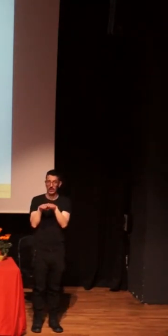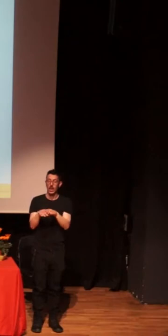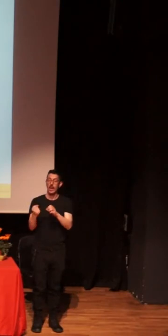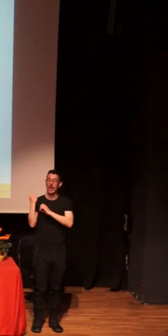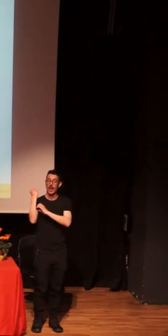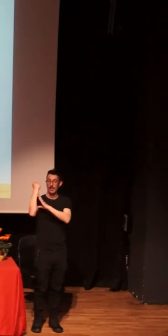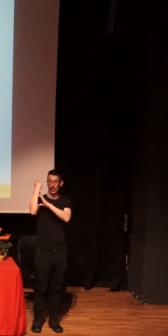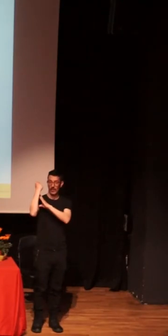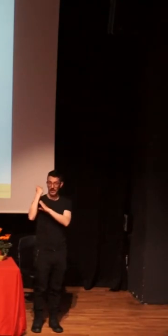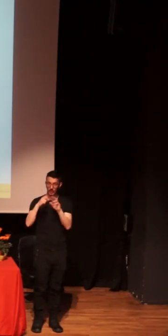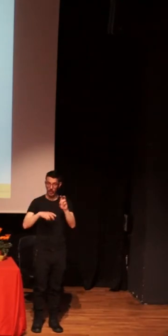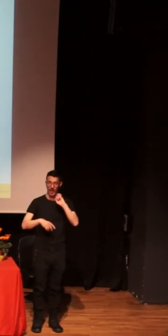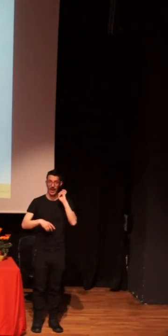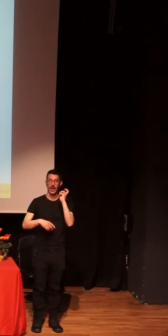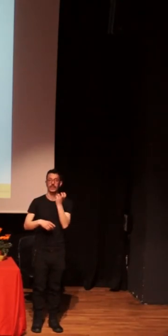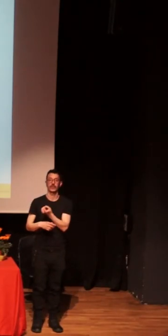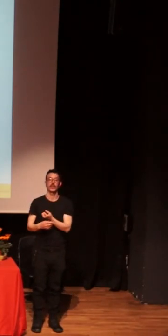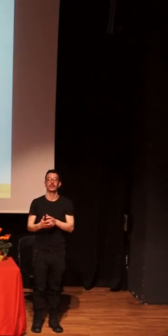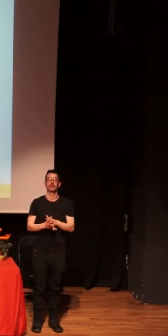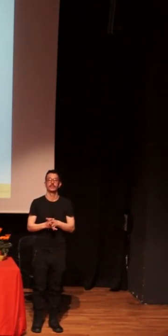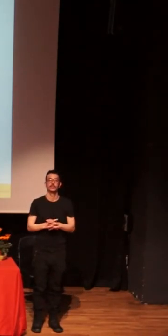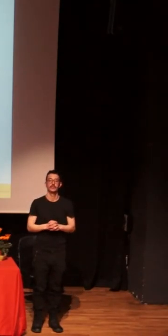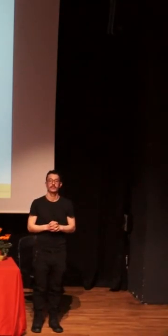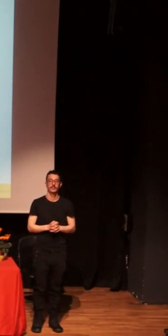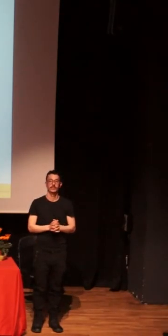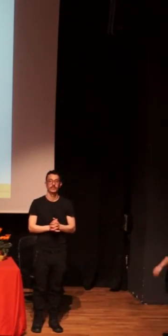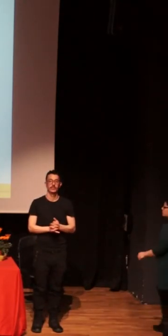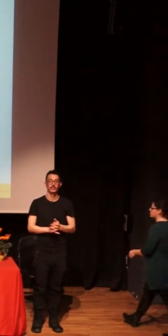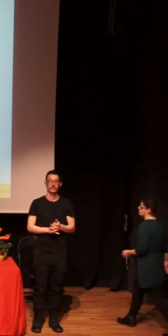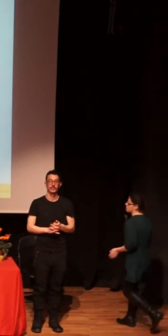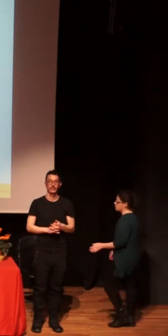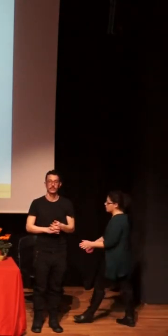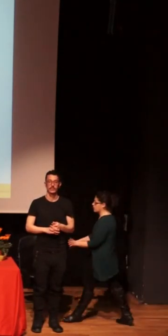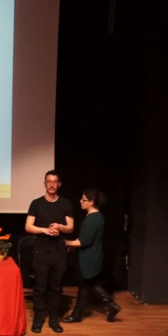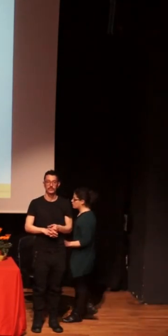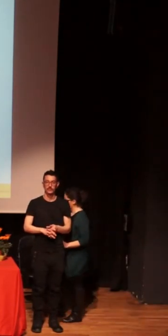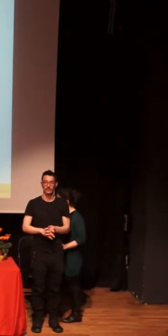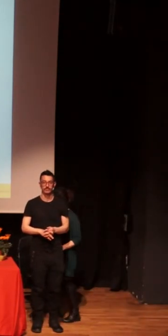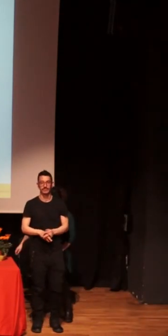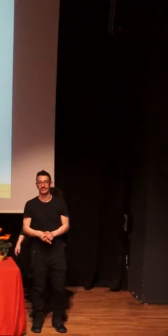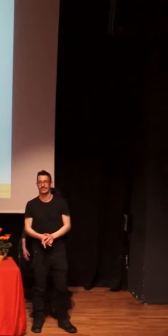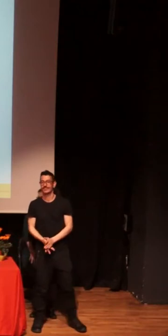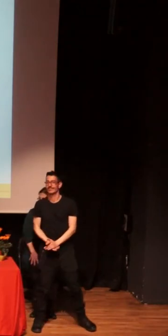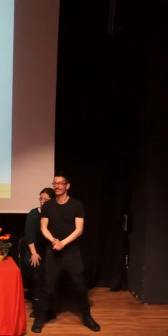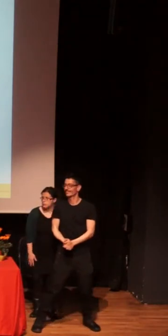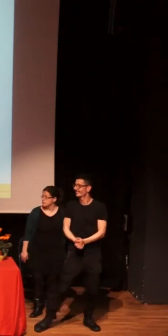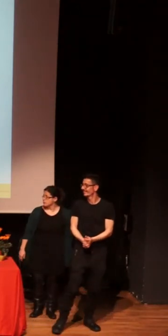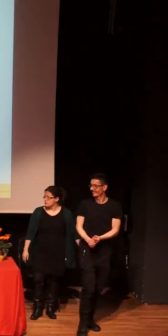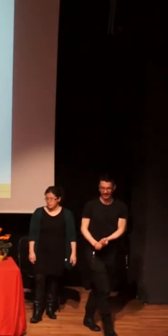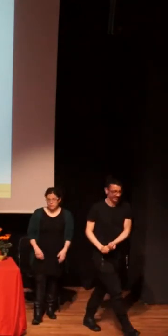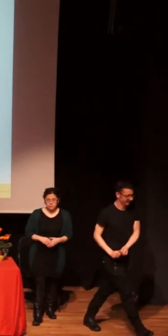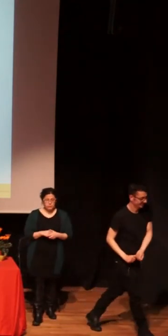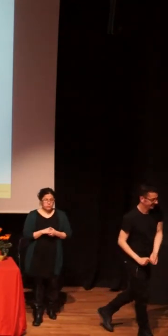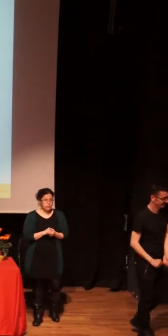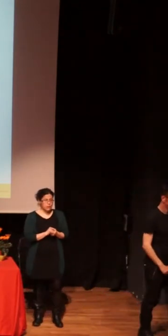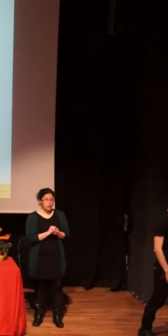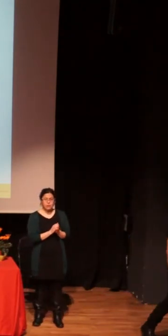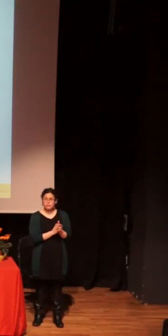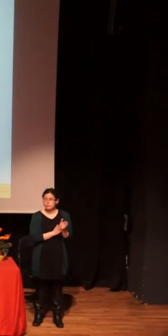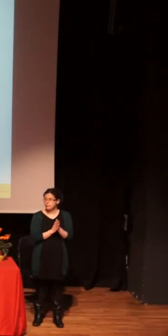etcétera. Algunos datos para ver cómo está la situación de la discriminación y del estigma en España. Y voy